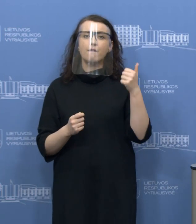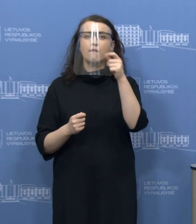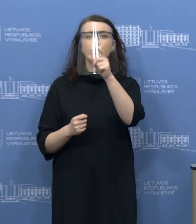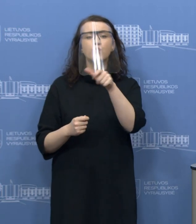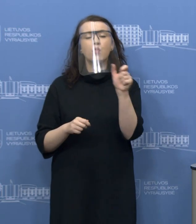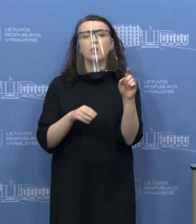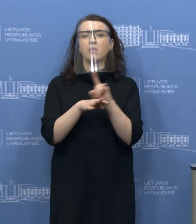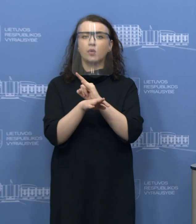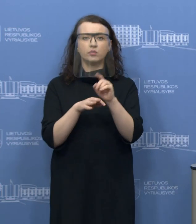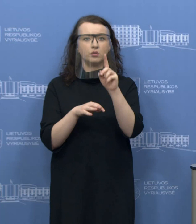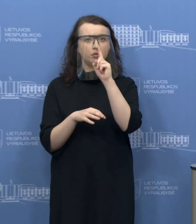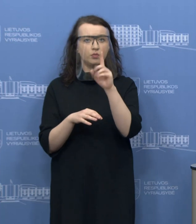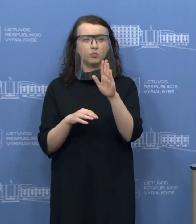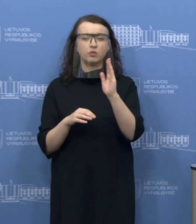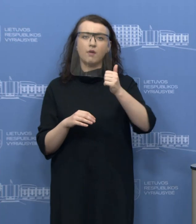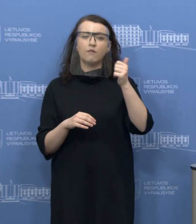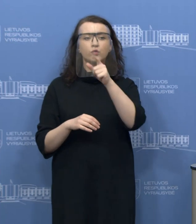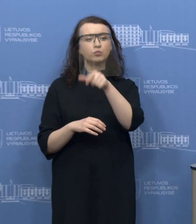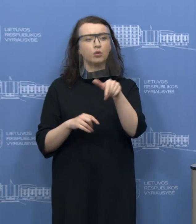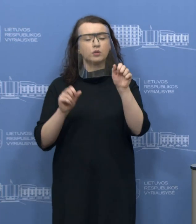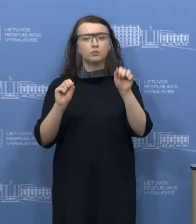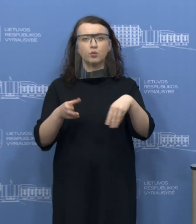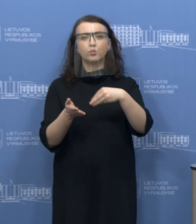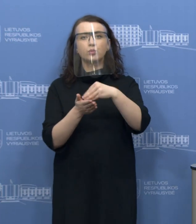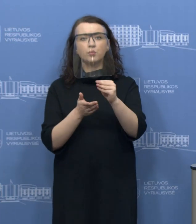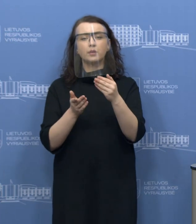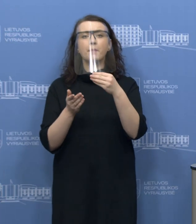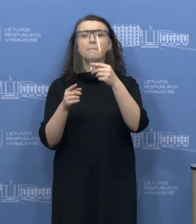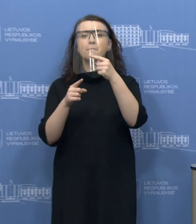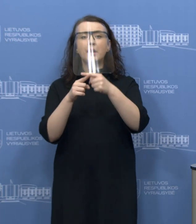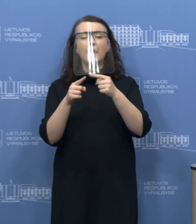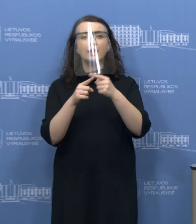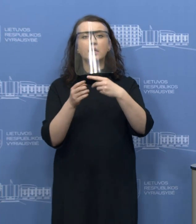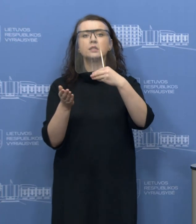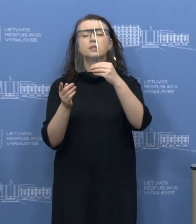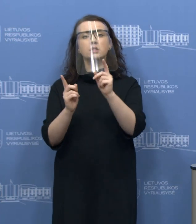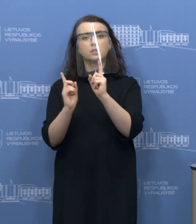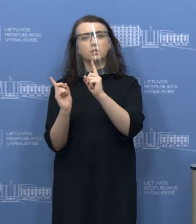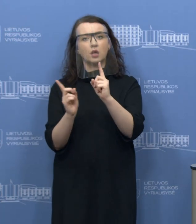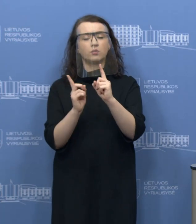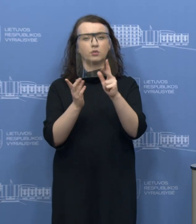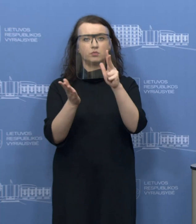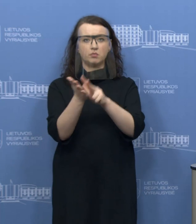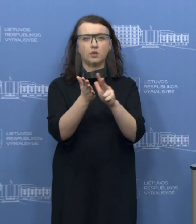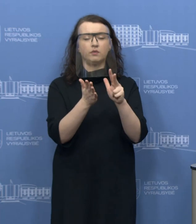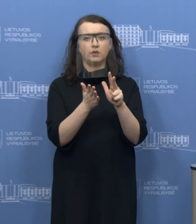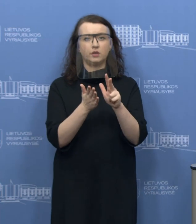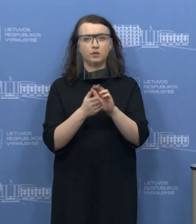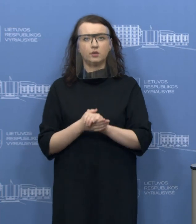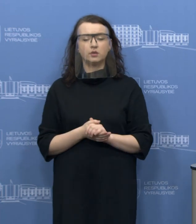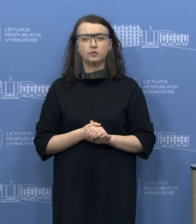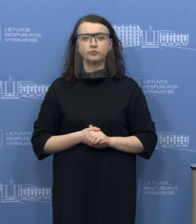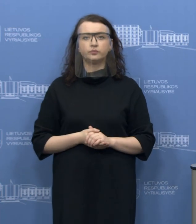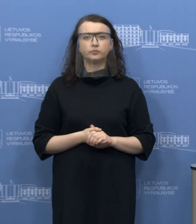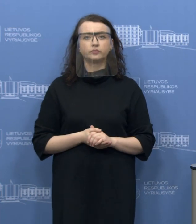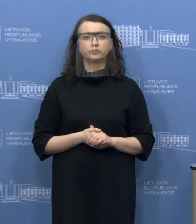nebūtų apgaudinėjami, kad jie įsigytų saugės pirmiausia priekės, kurios būtų autorizuotos ir legaliai patiektos